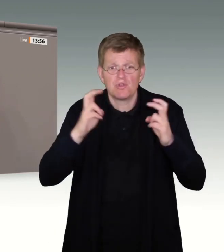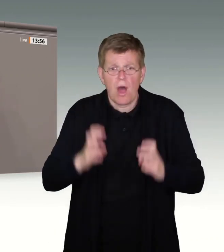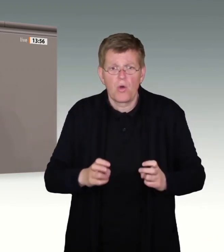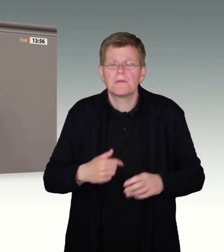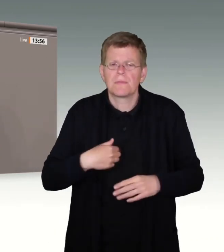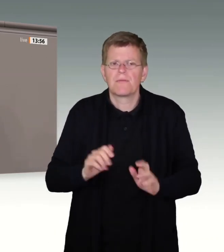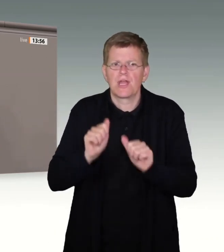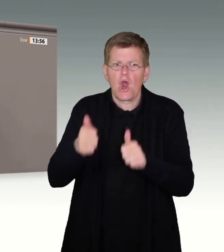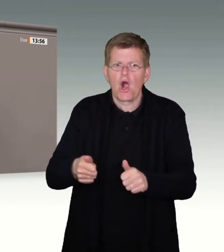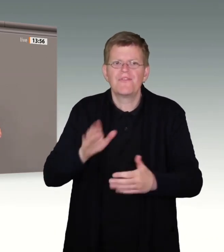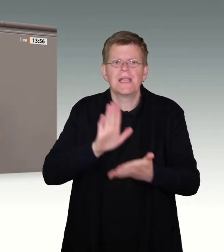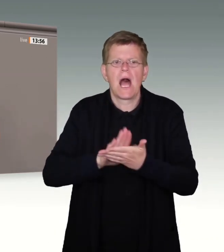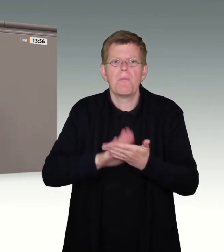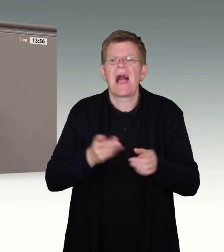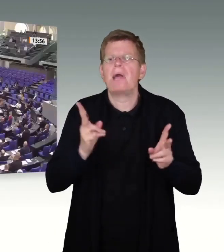zu bekommen.